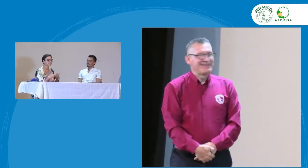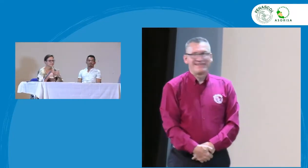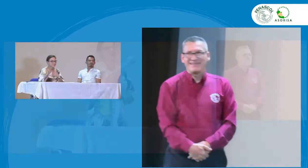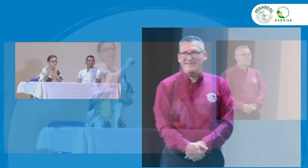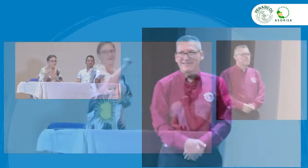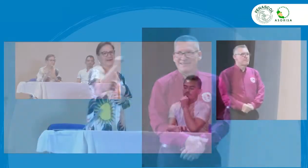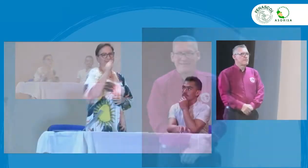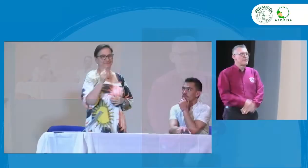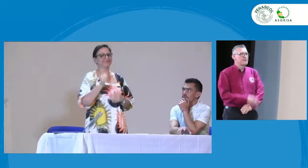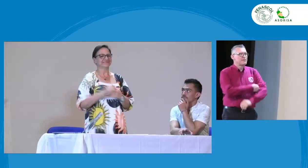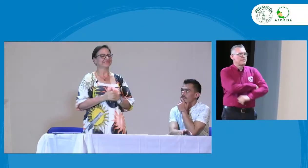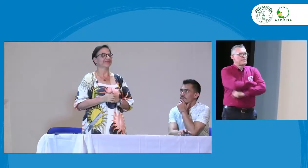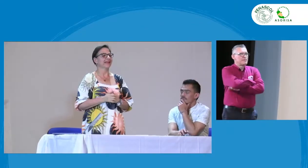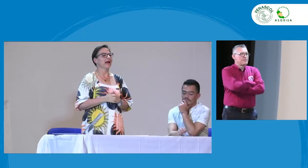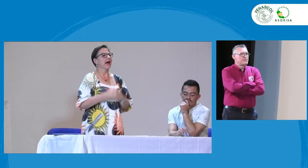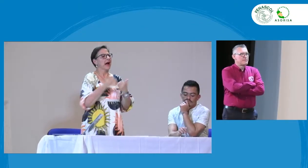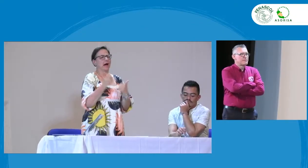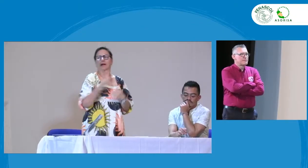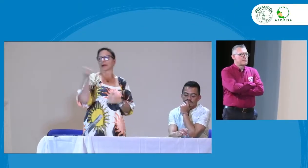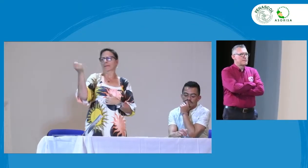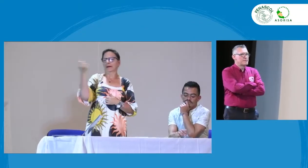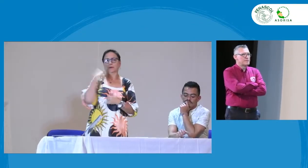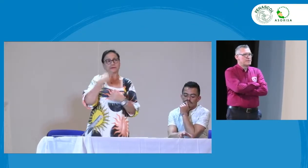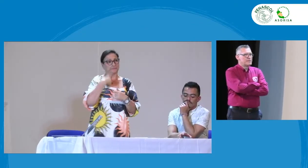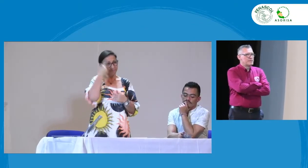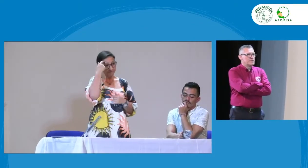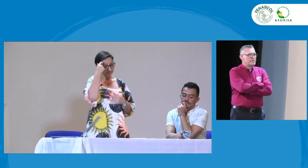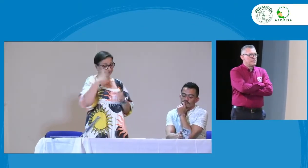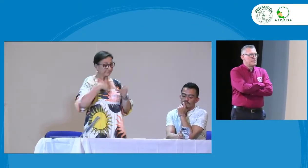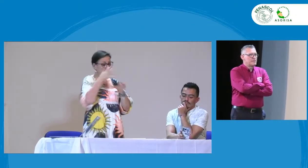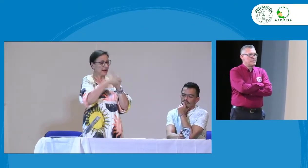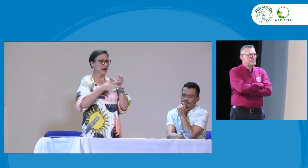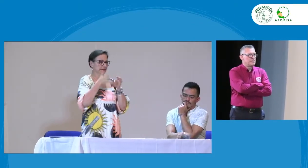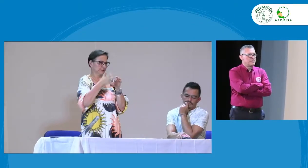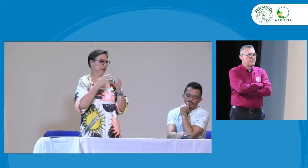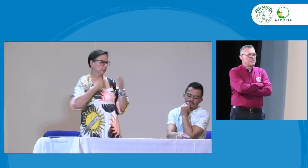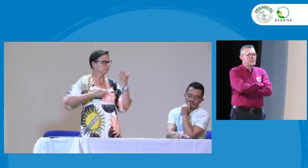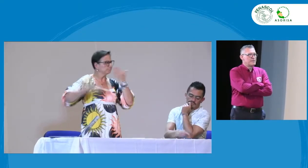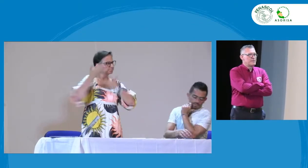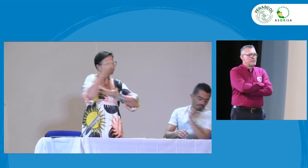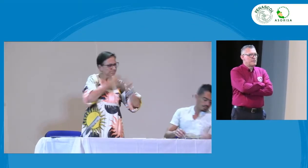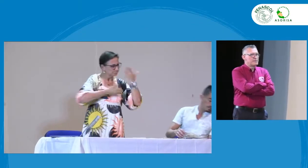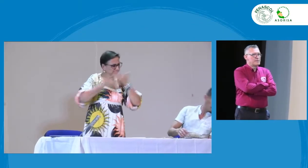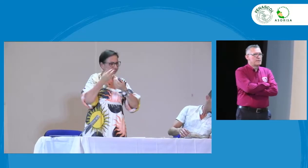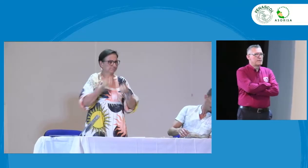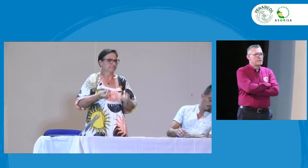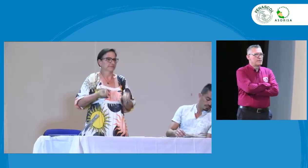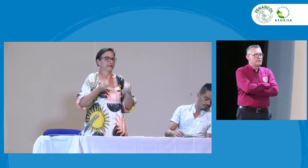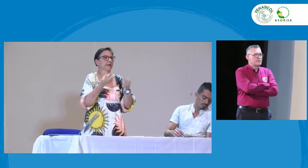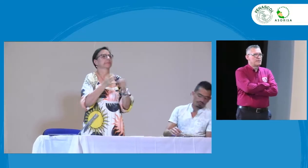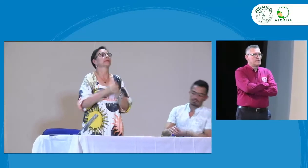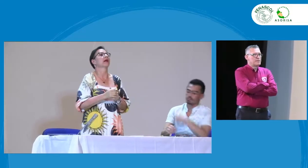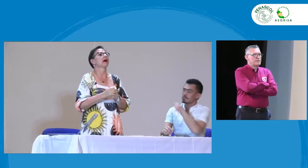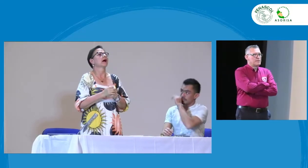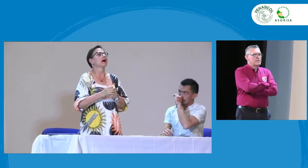¿Qué es? Bueno, muy buenas para todos y todas. Bueno, frente a la pregunta que nos hace José, desde Aseus hemos